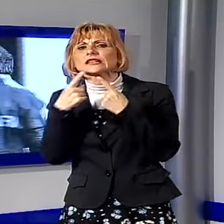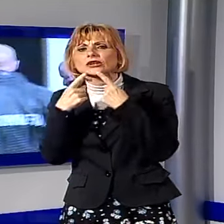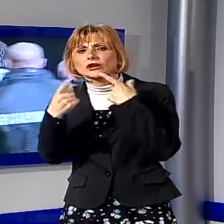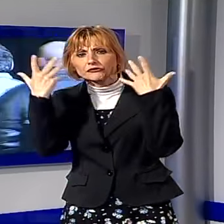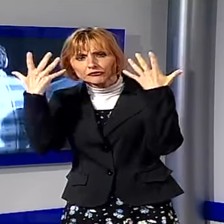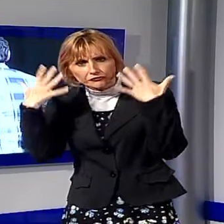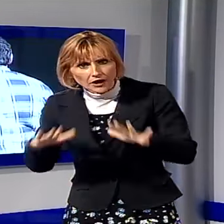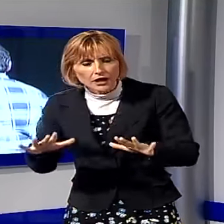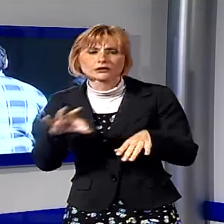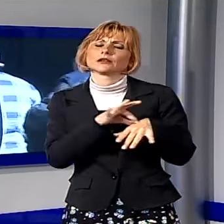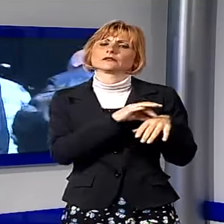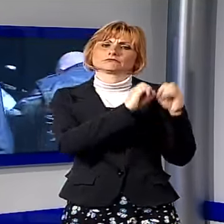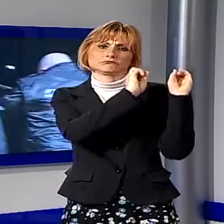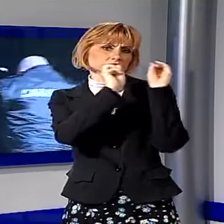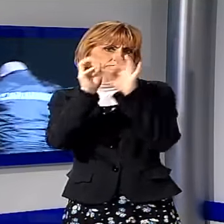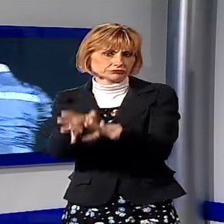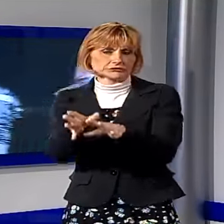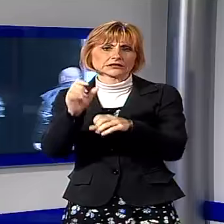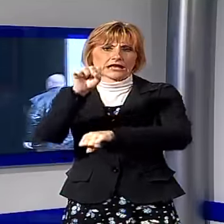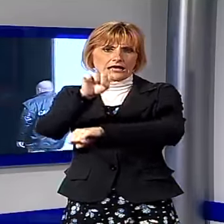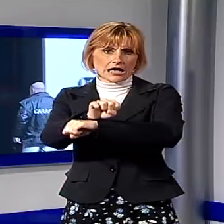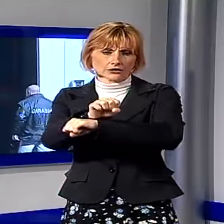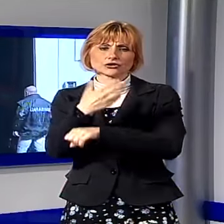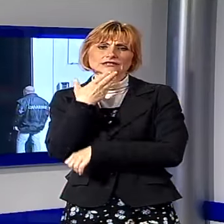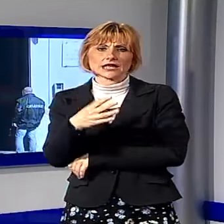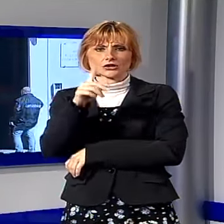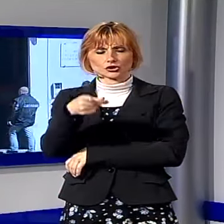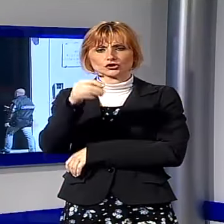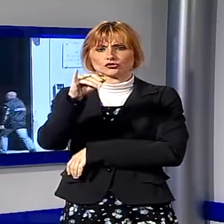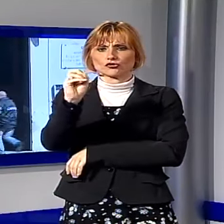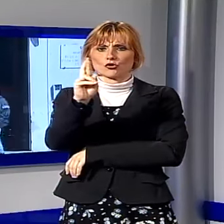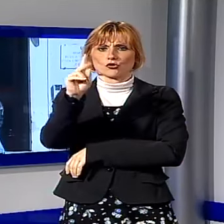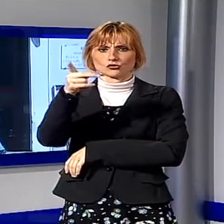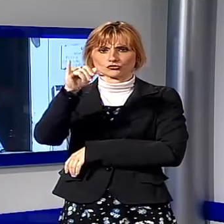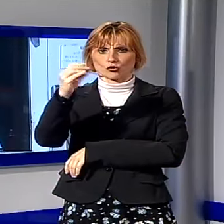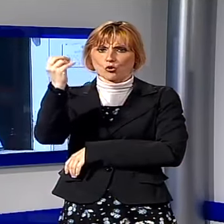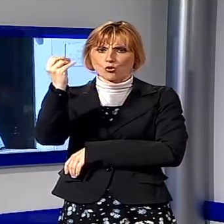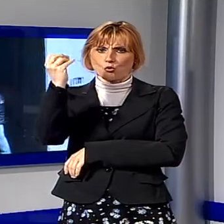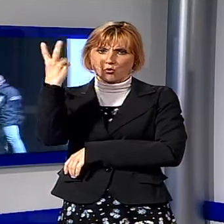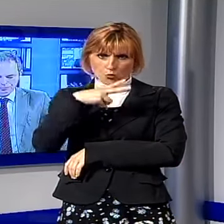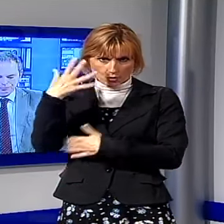Successivamente è stato trasferito al carcere di San Giorgio di Lucca.